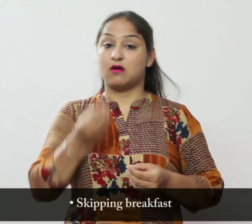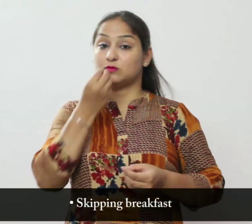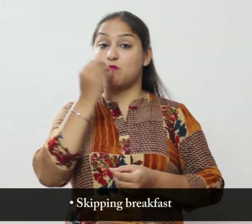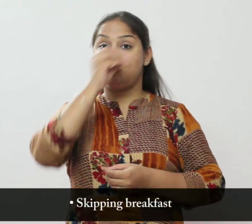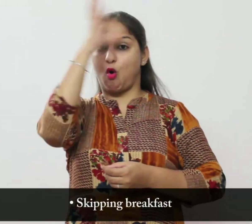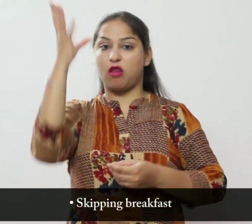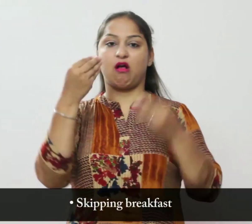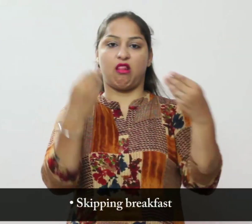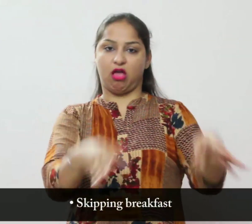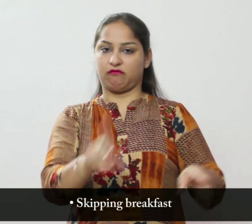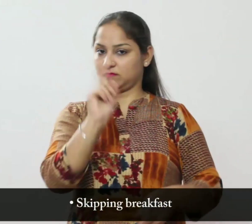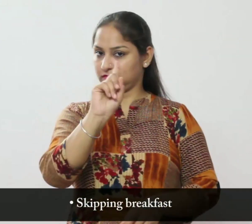नाश्टा छोड़ना